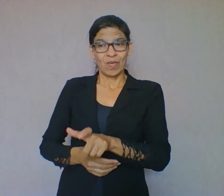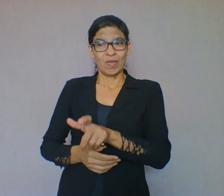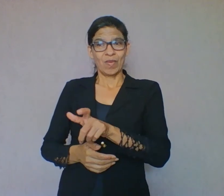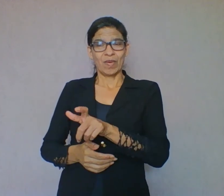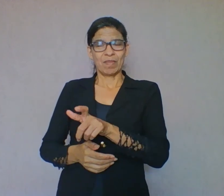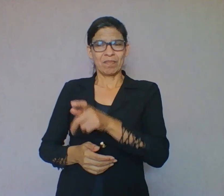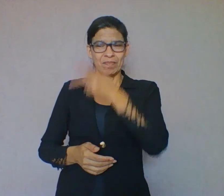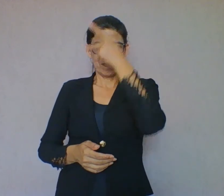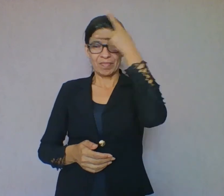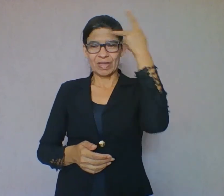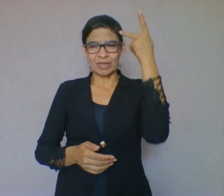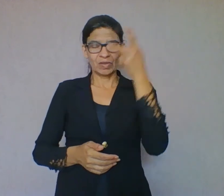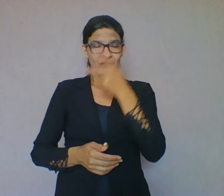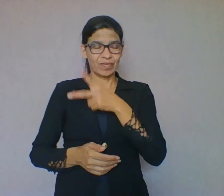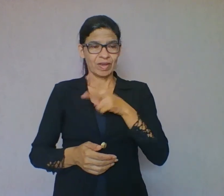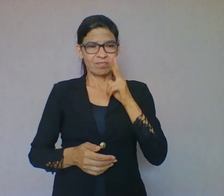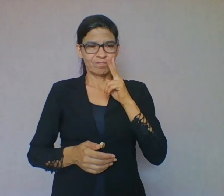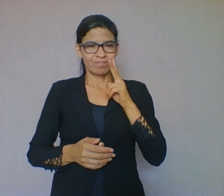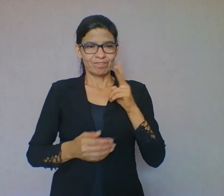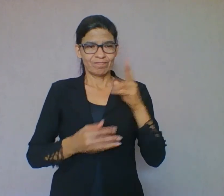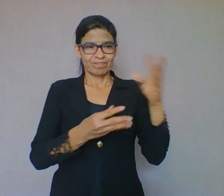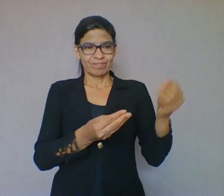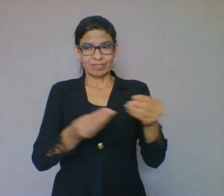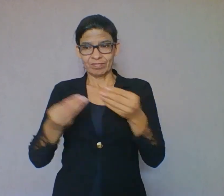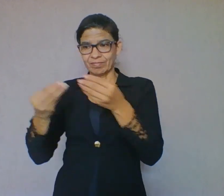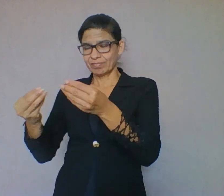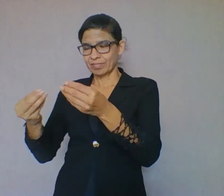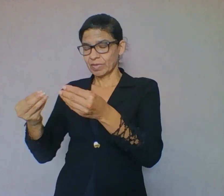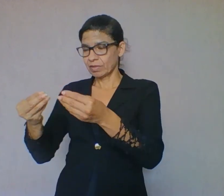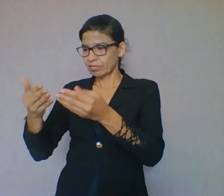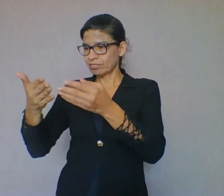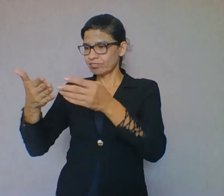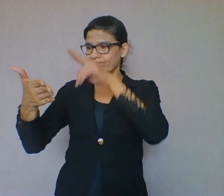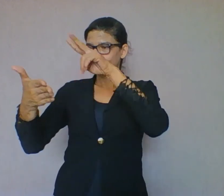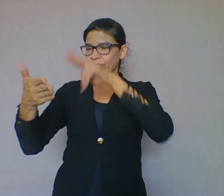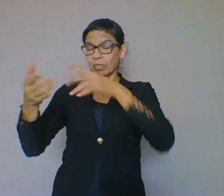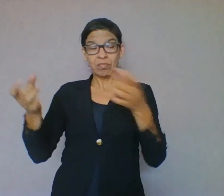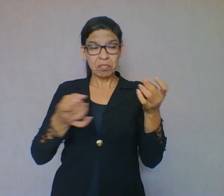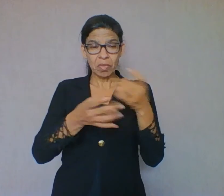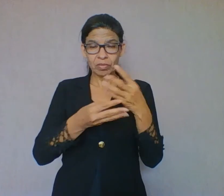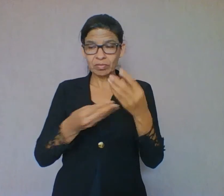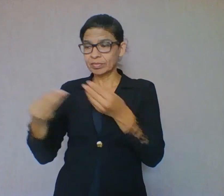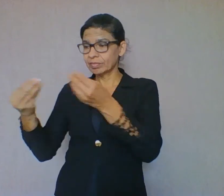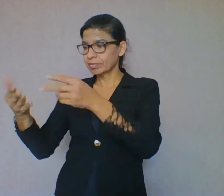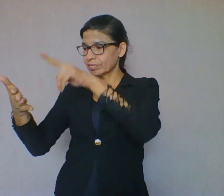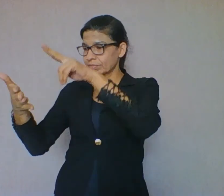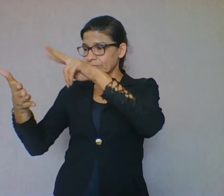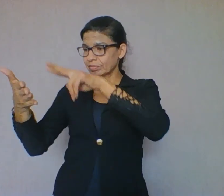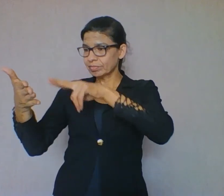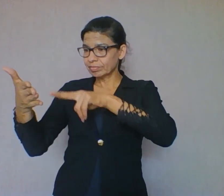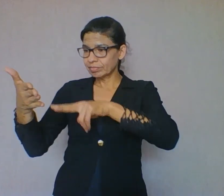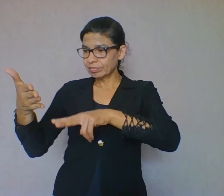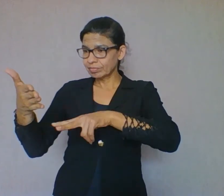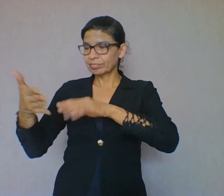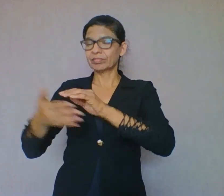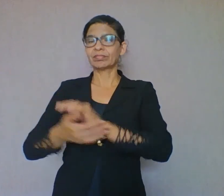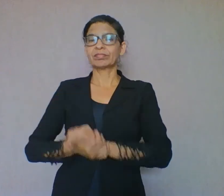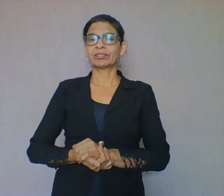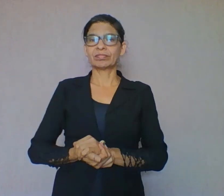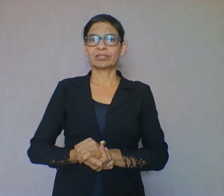sentido que já está pronto e acabado no texto. O terceiro é o quê? O terceiro processo é roubar. Então eu tenho